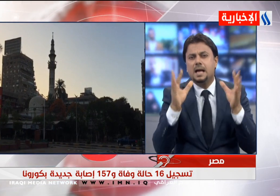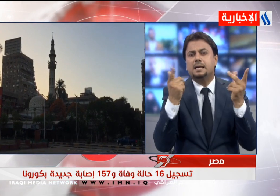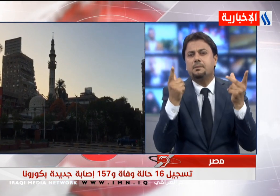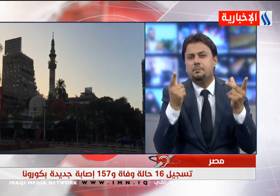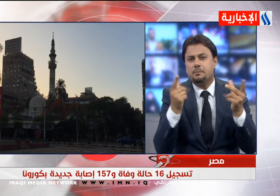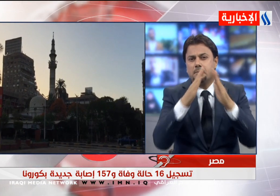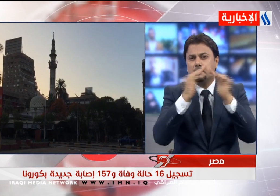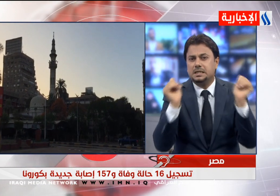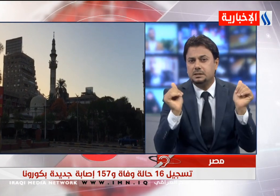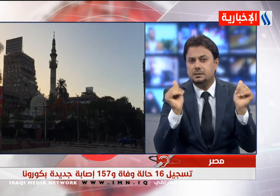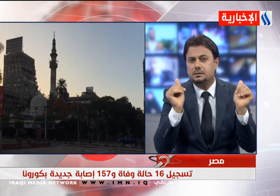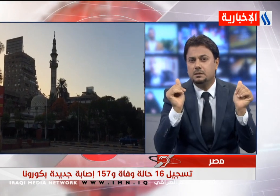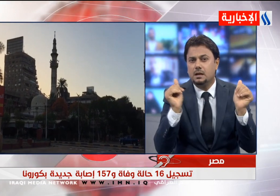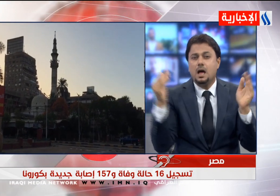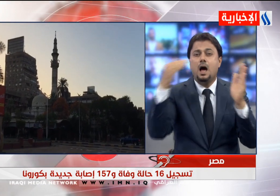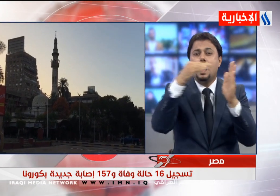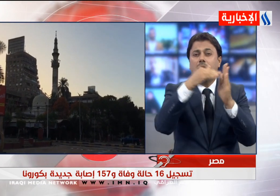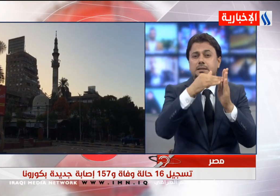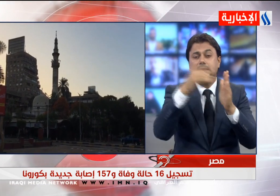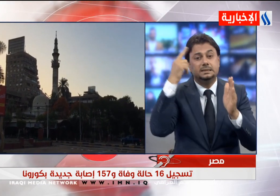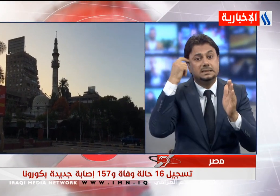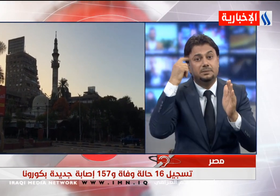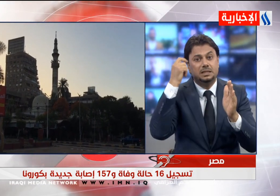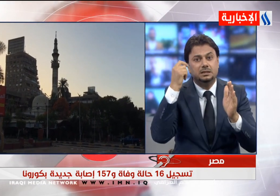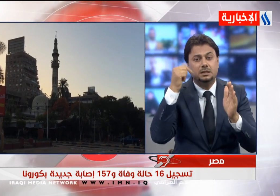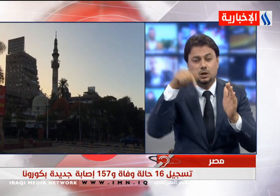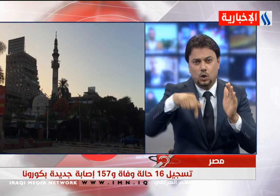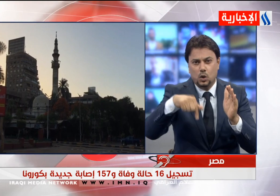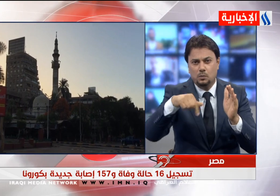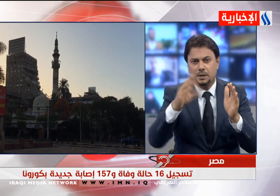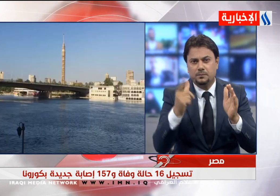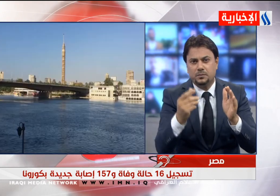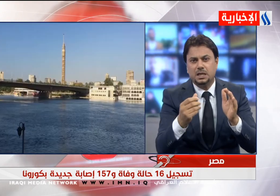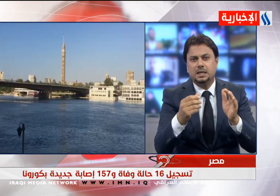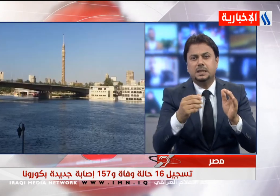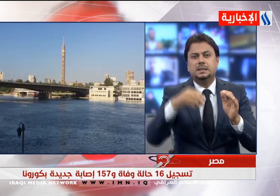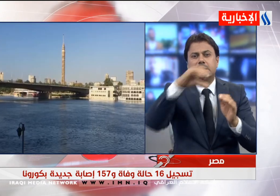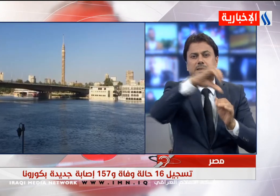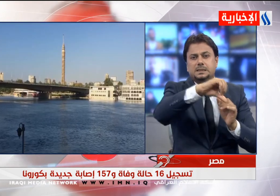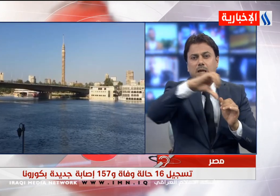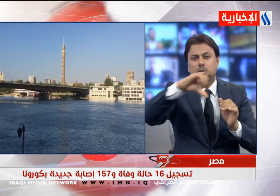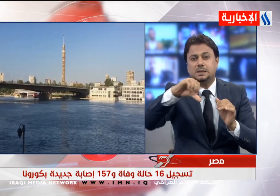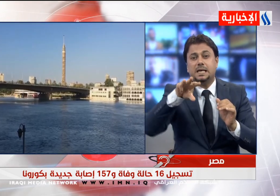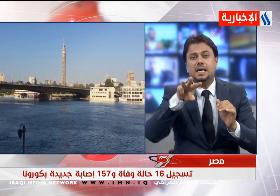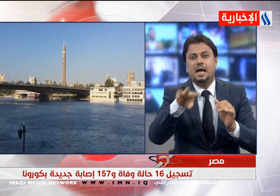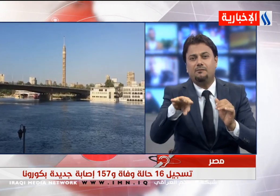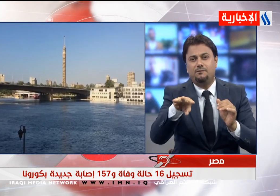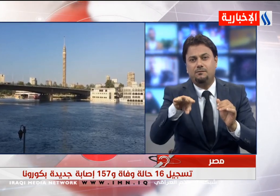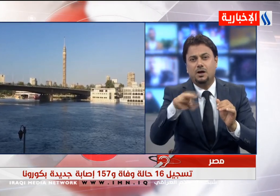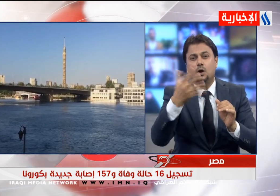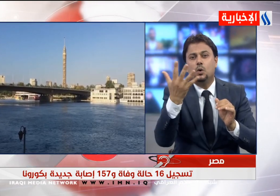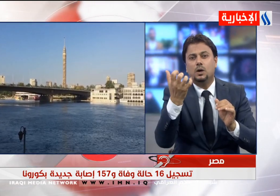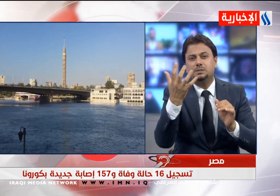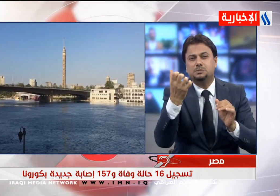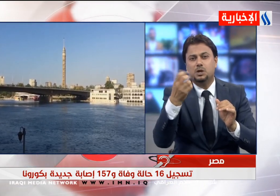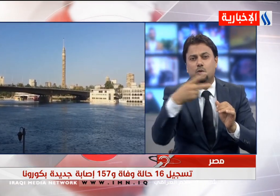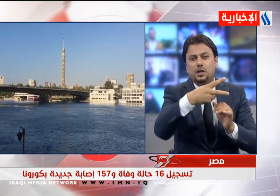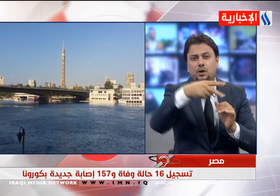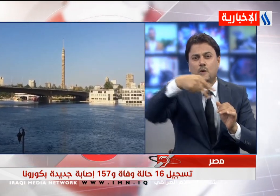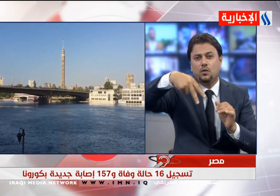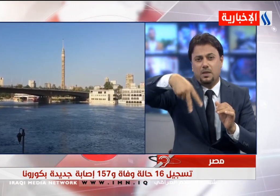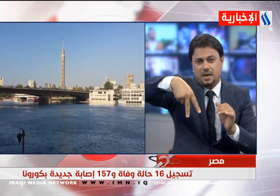البلاد حتى يوم السبت بلغت 99.582